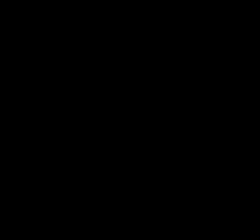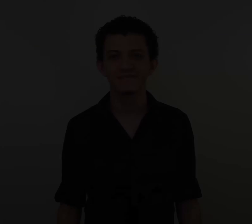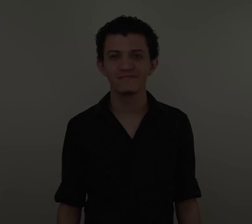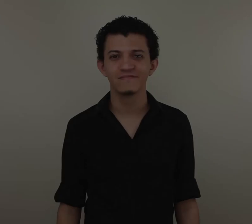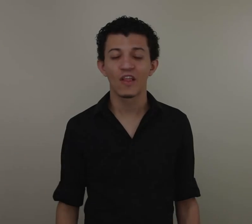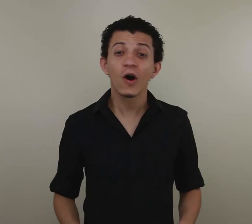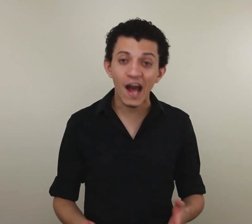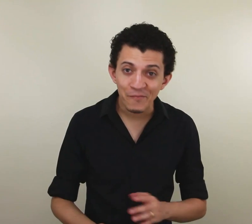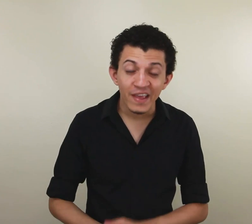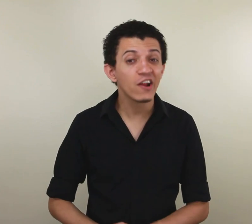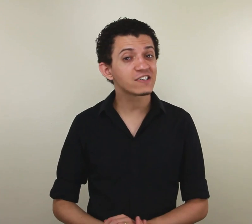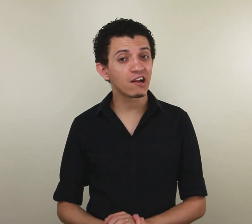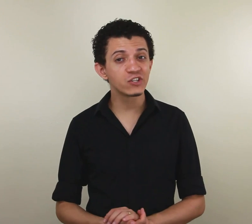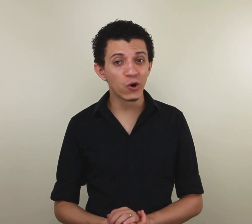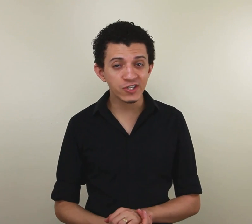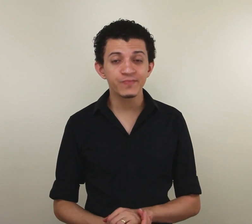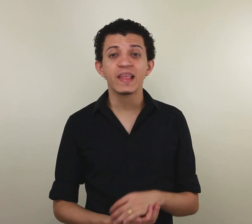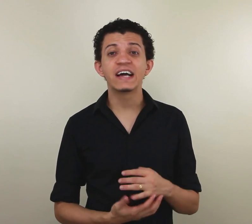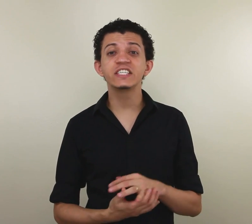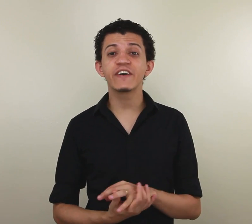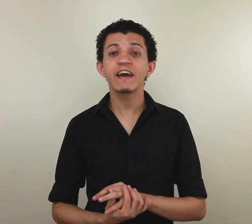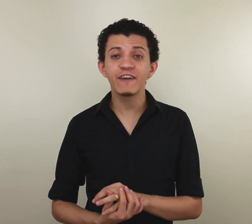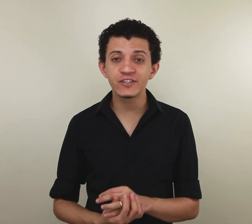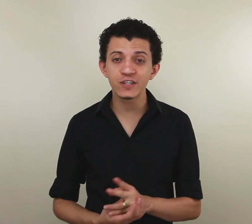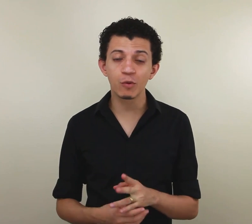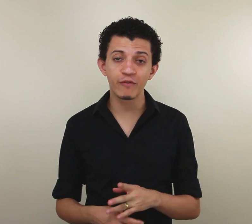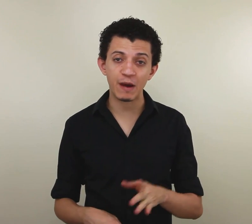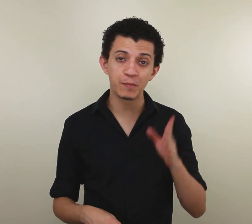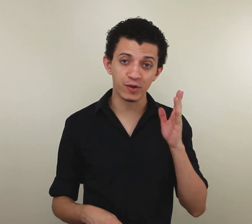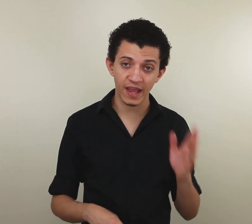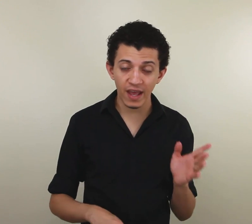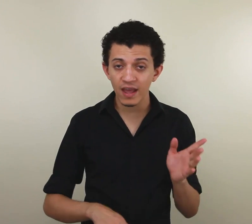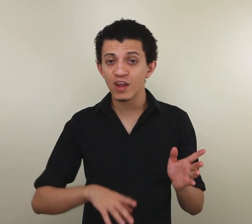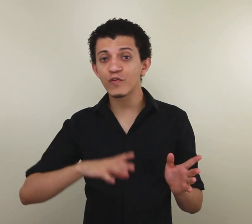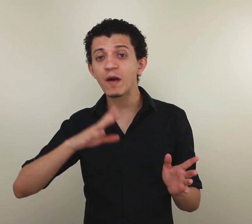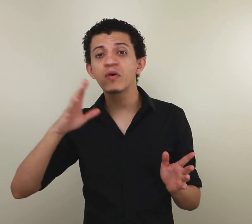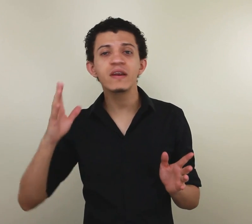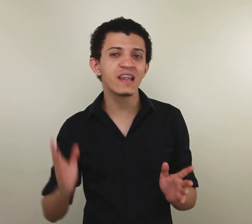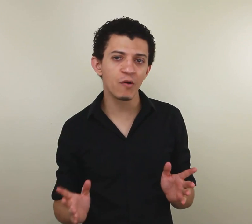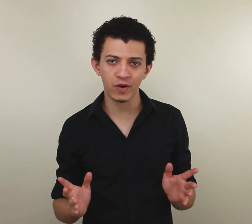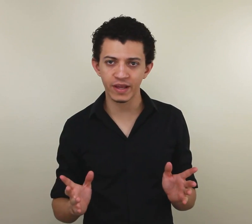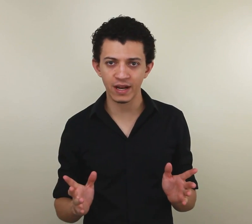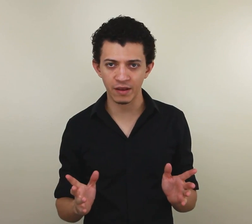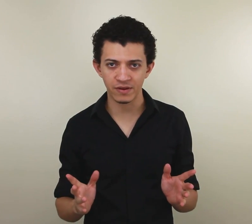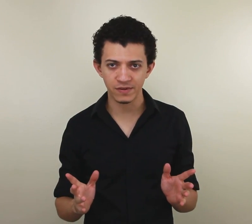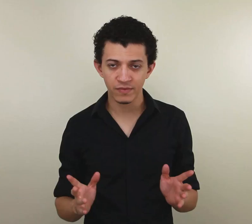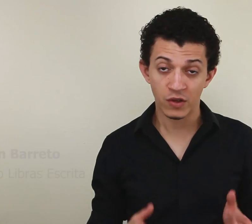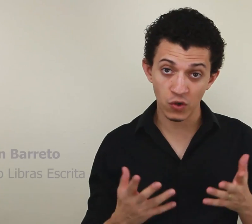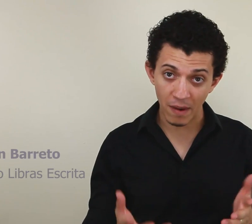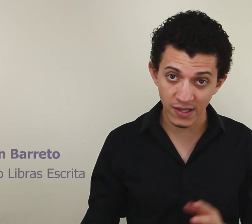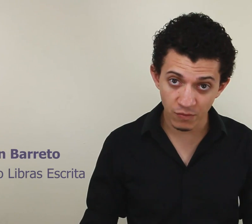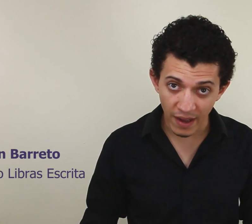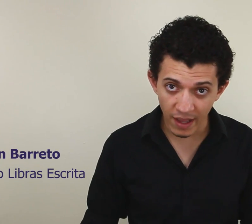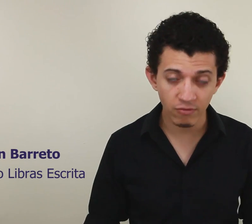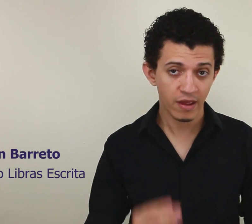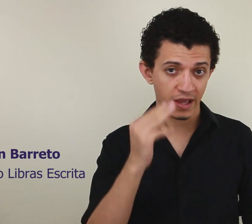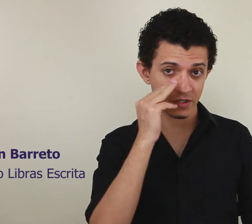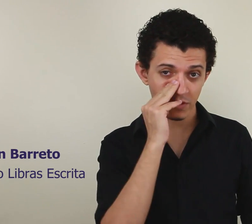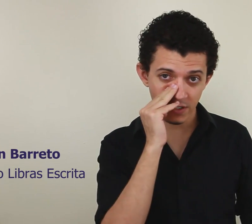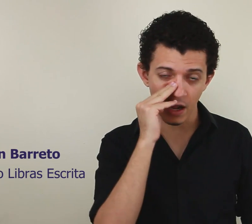Olá! Na nossa aula de hoje, a gente vai refletir sobre o verbo poder e o verbo não poder em Libras. Eu sou o Matheus Barreto, este é o meu sinal,